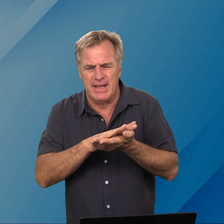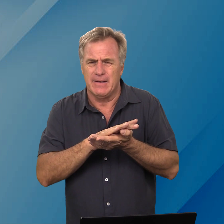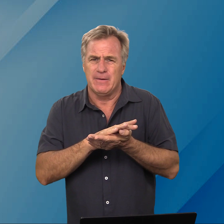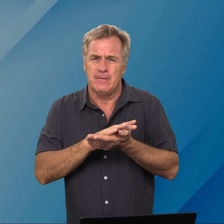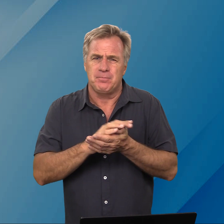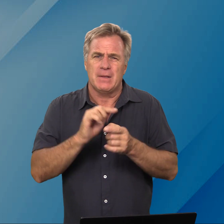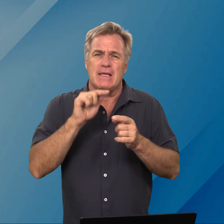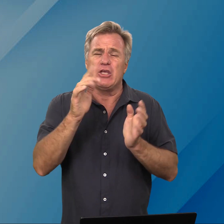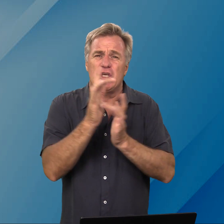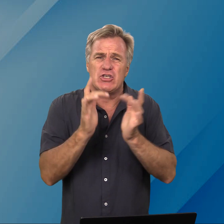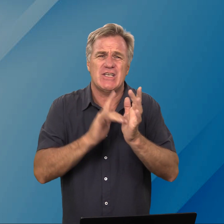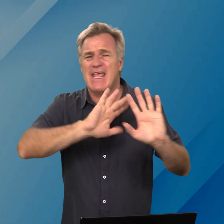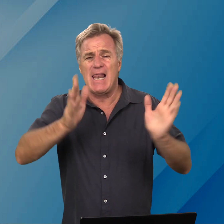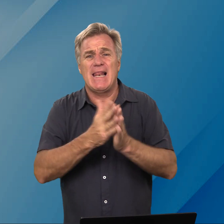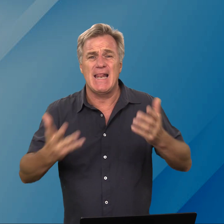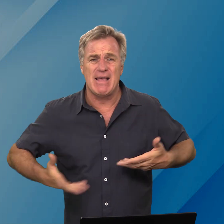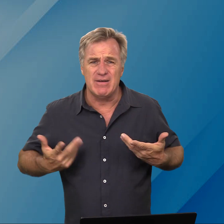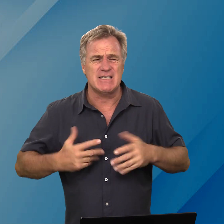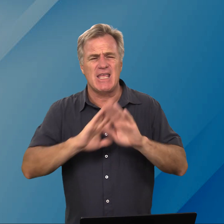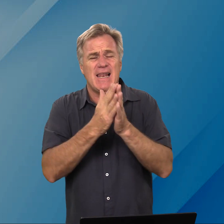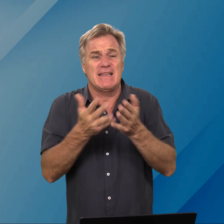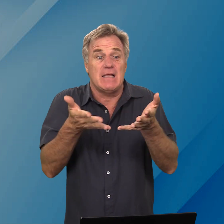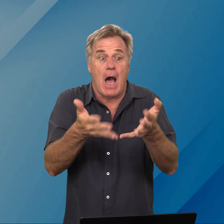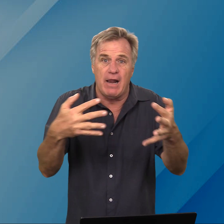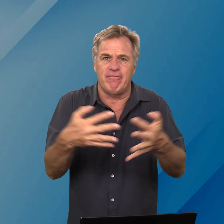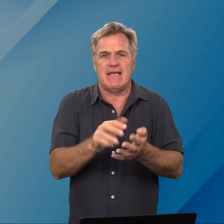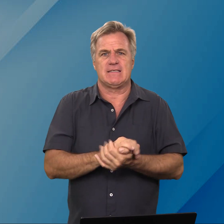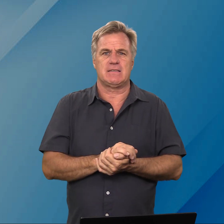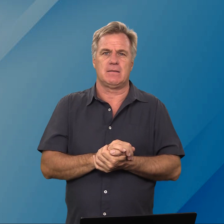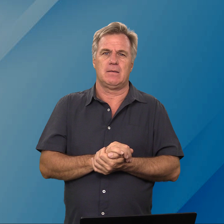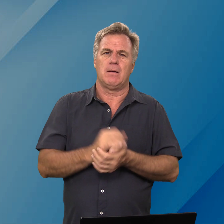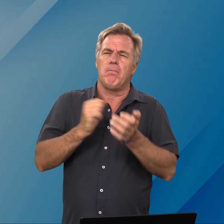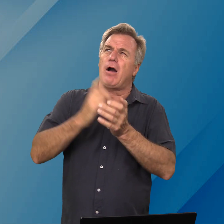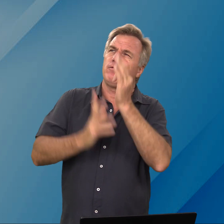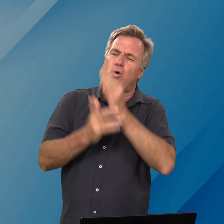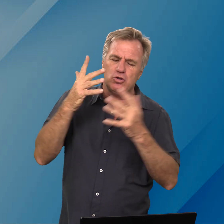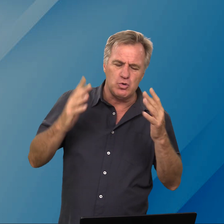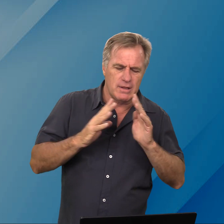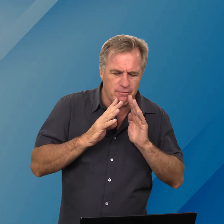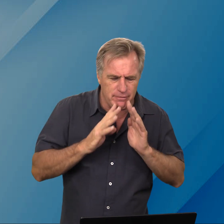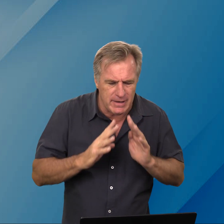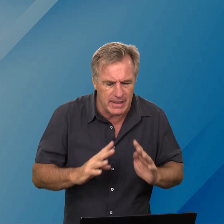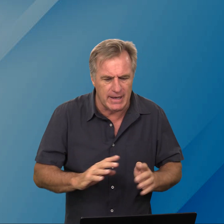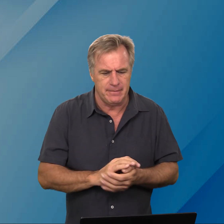Jesus sy hele leven sy hele daar wees maak vir God so tevrede